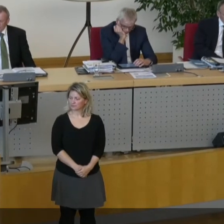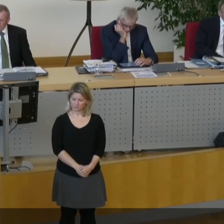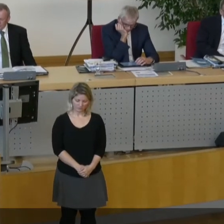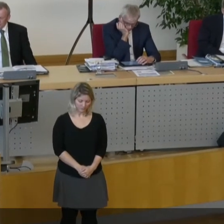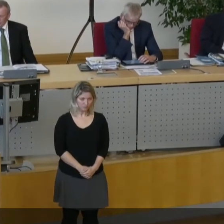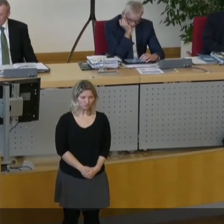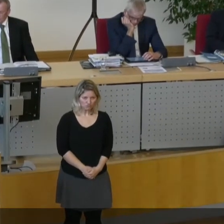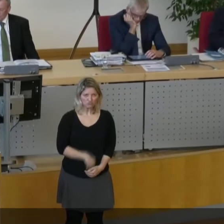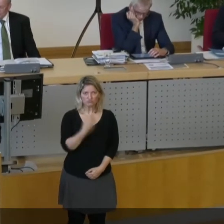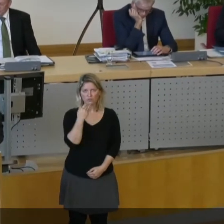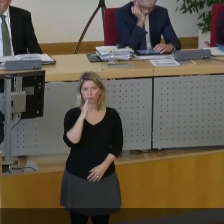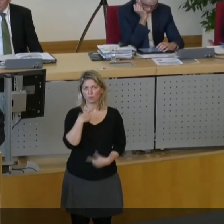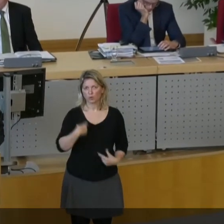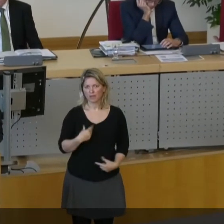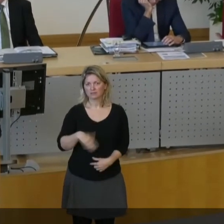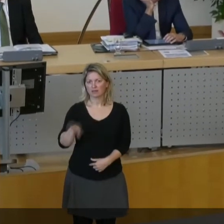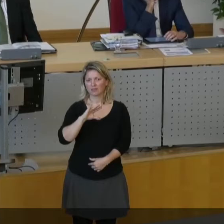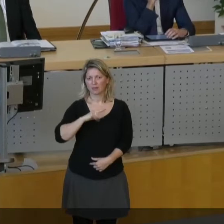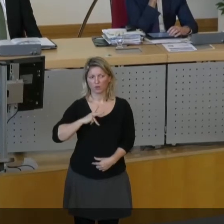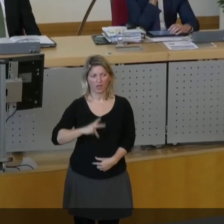Herr Oberbürgermeister, meine Damen und Herren,